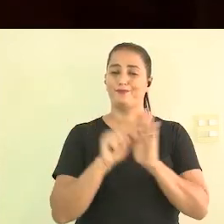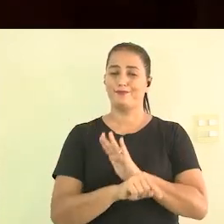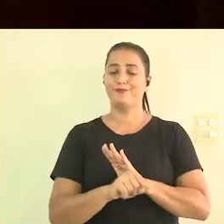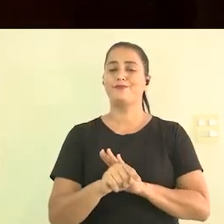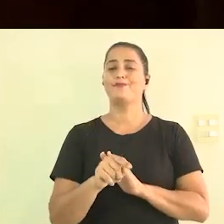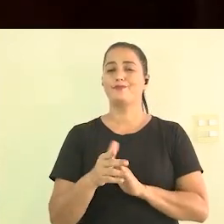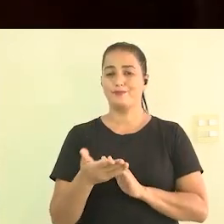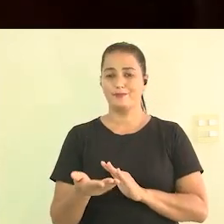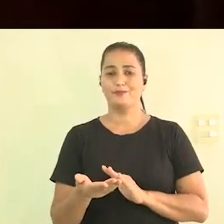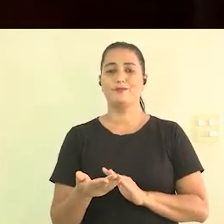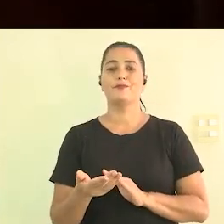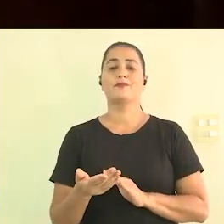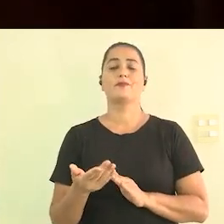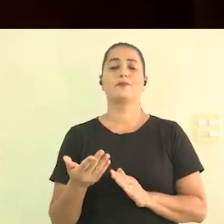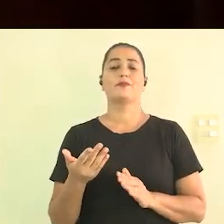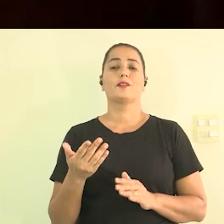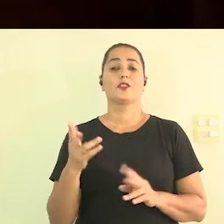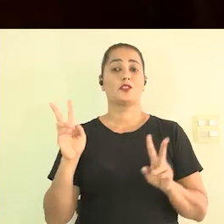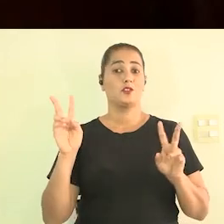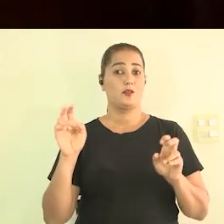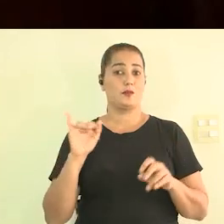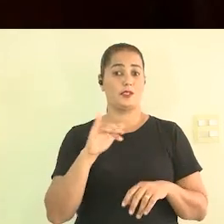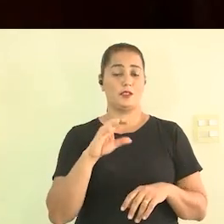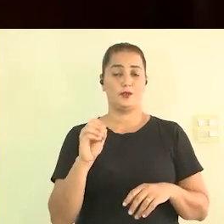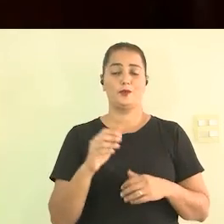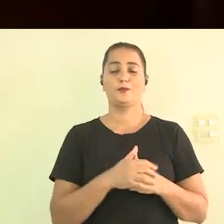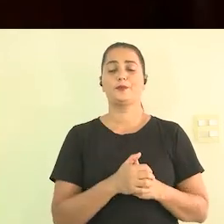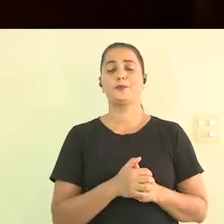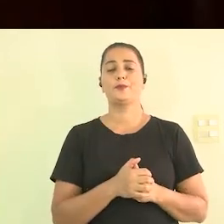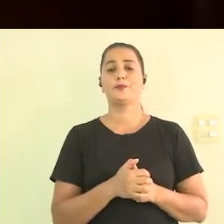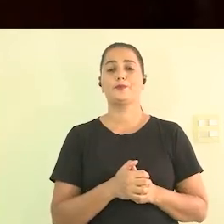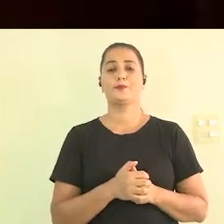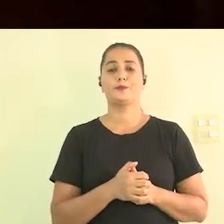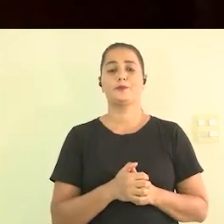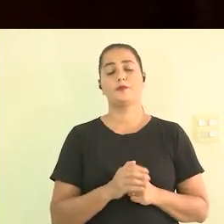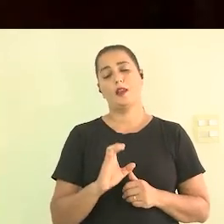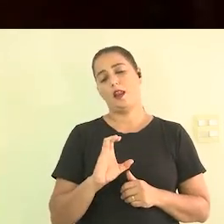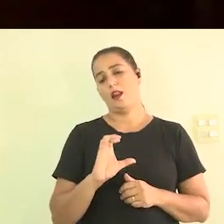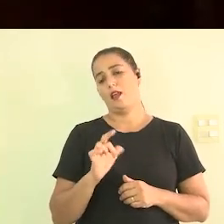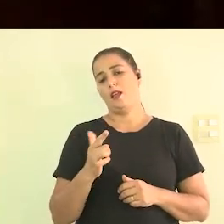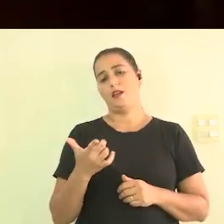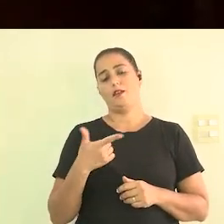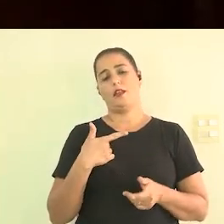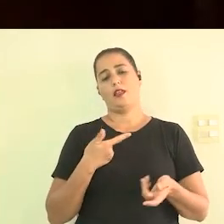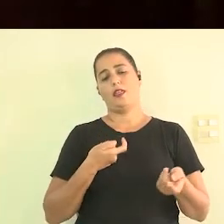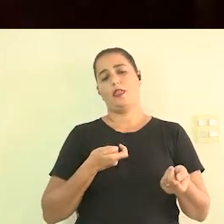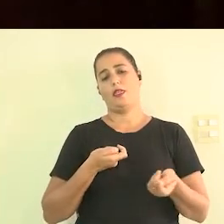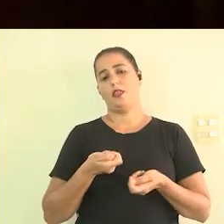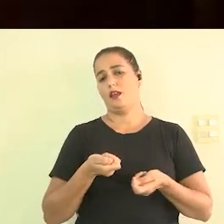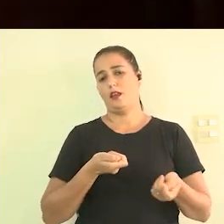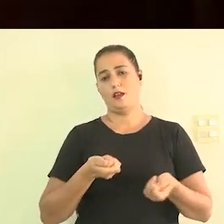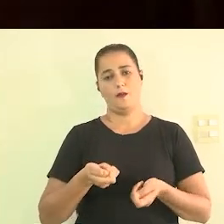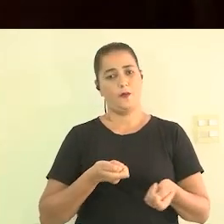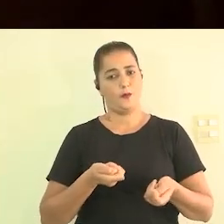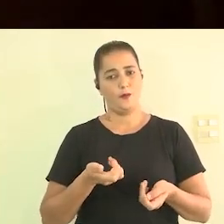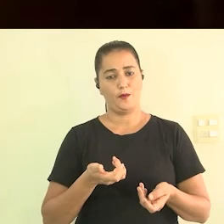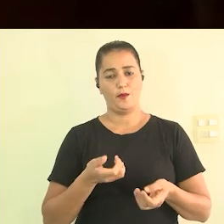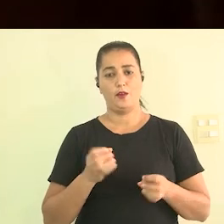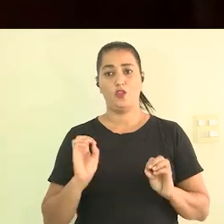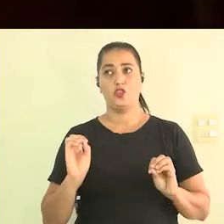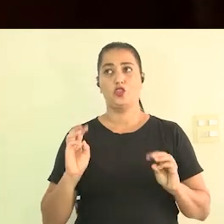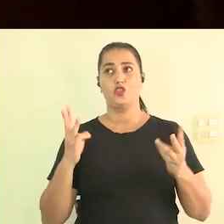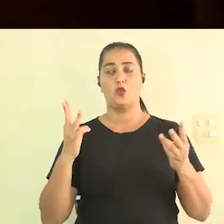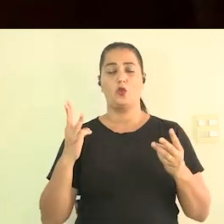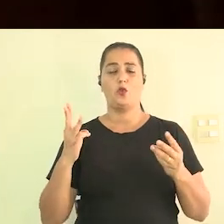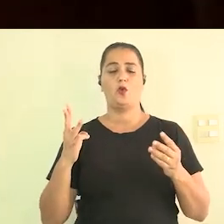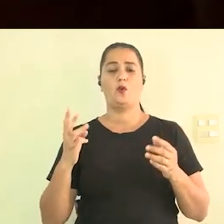é claro que a negociação de shows grandes e pequenos eu além de aula de escritora como falei